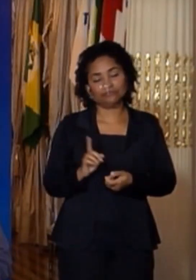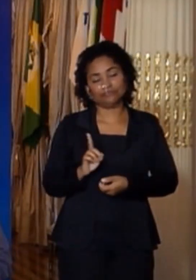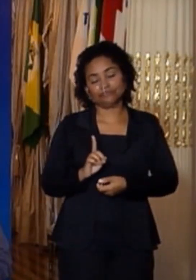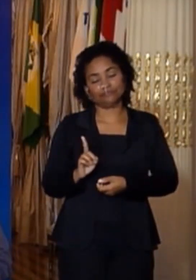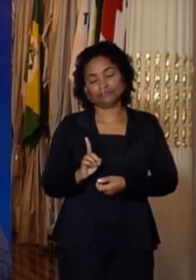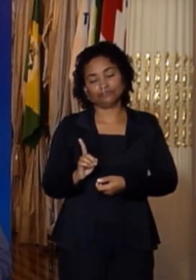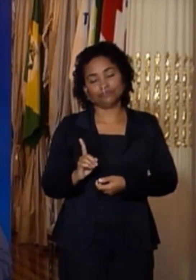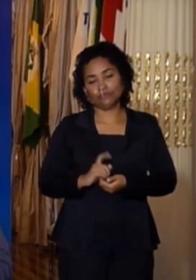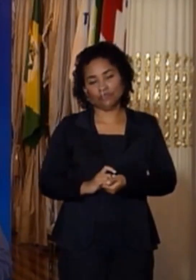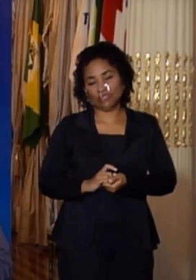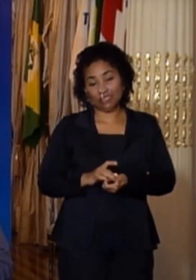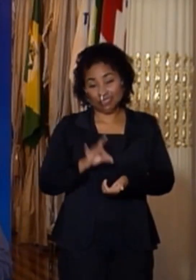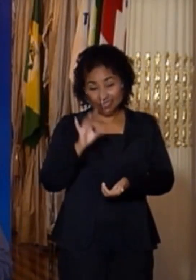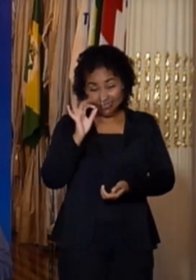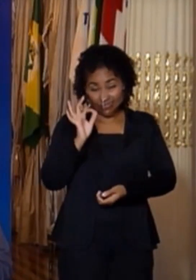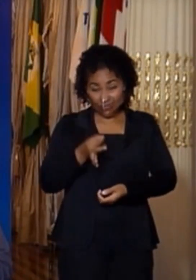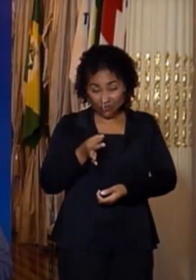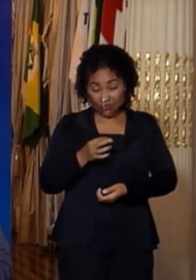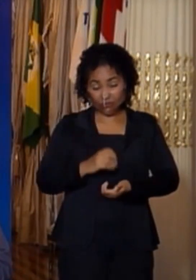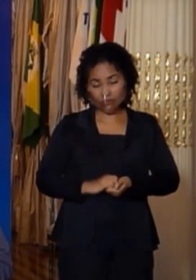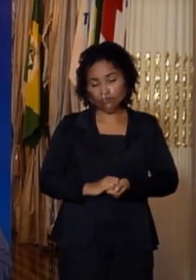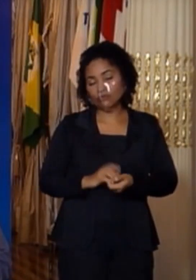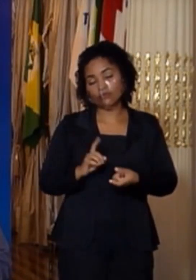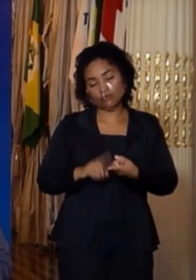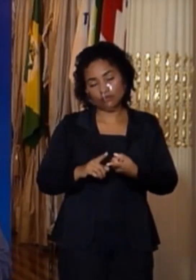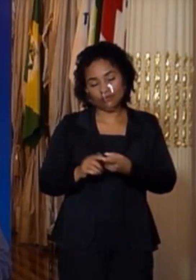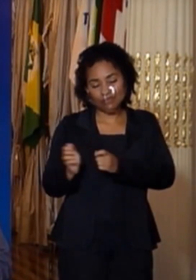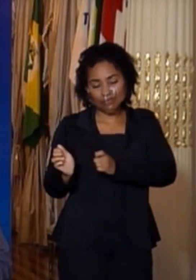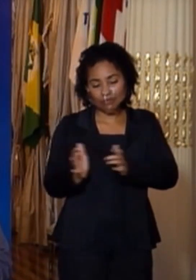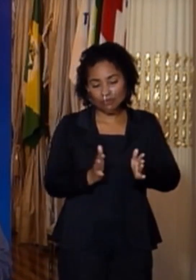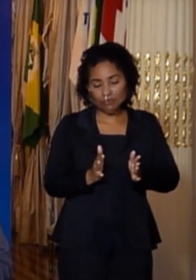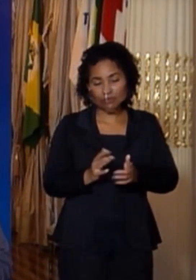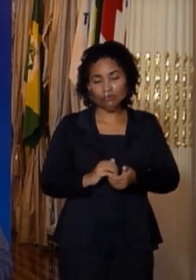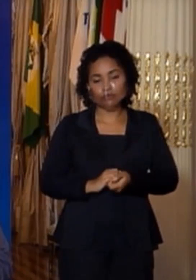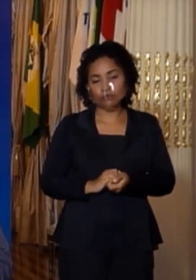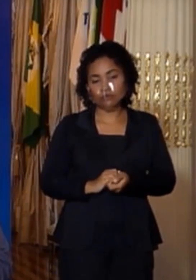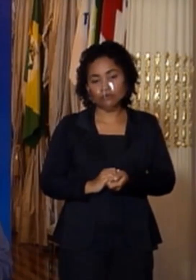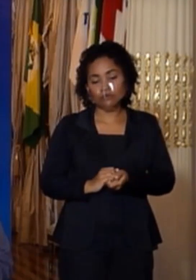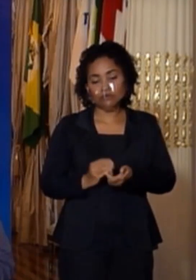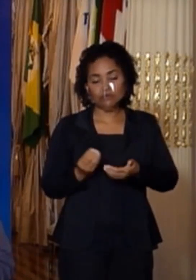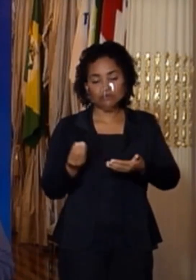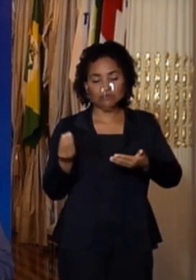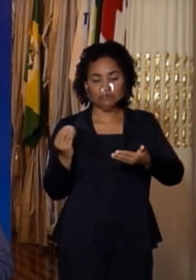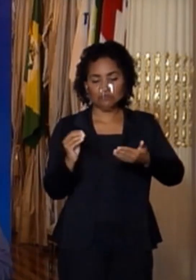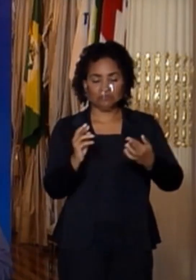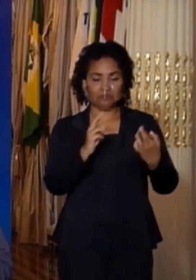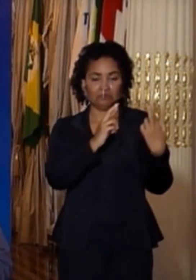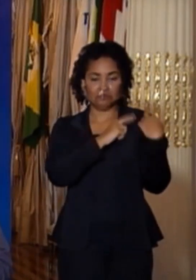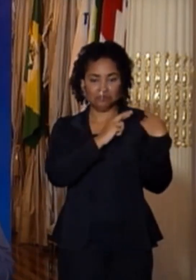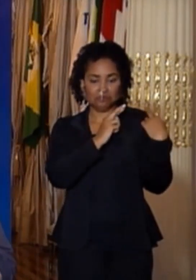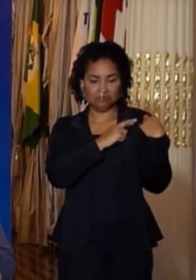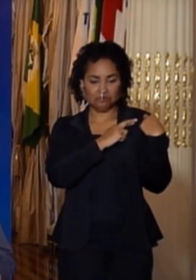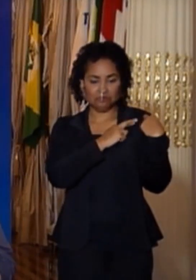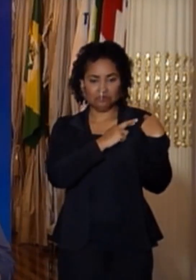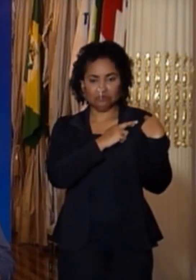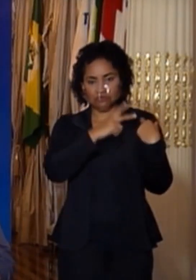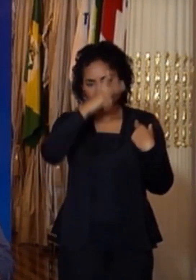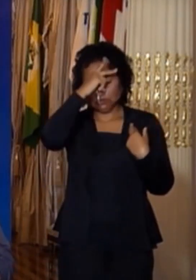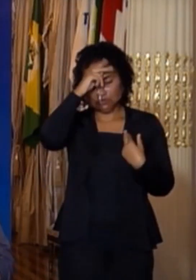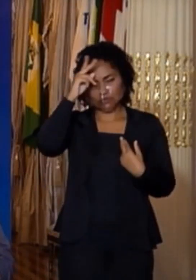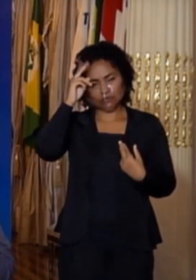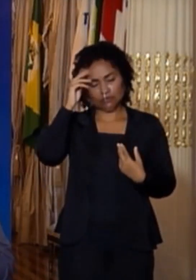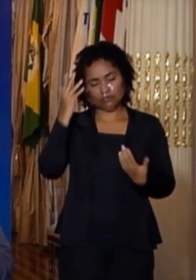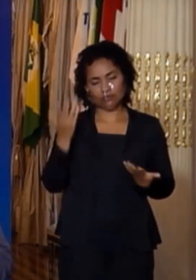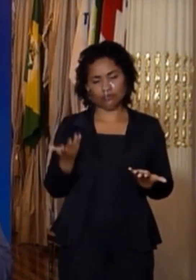correto, também nesse processo, colocar toda a responsabilidade nas prefeituras.